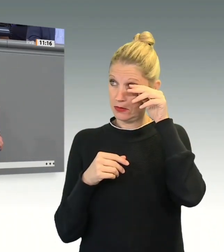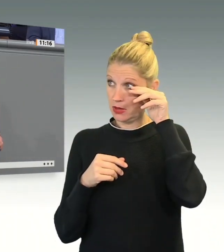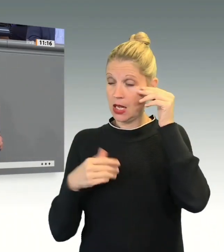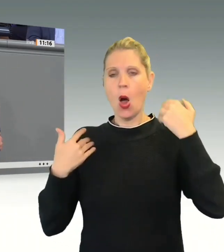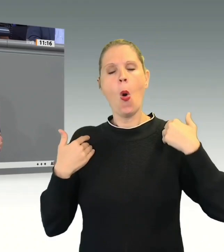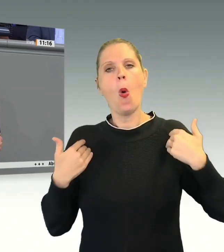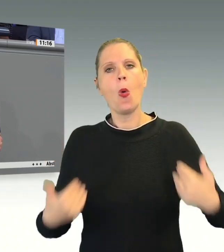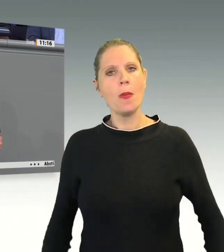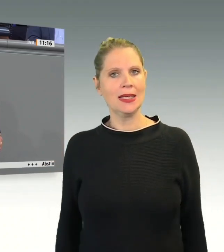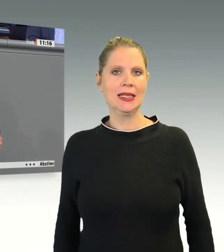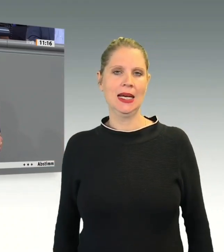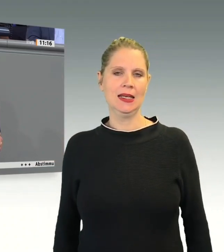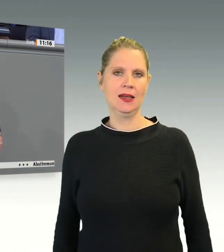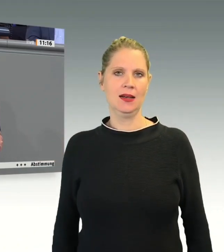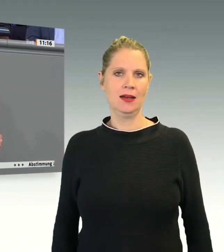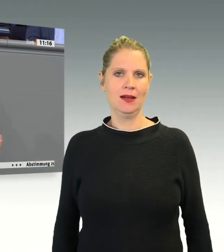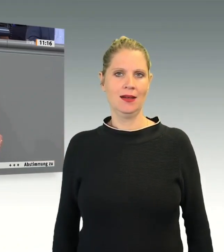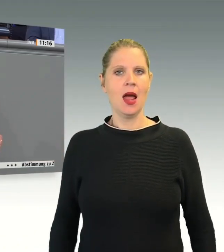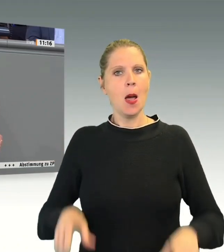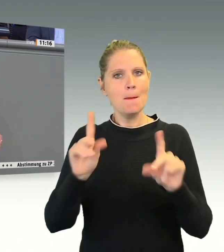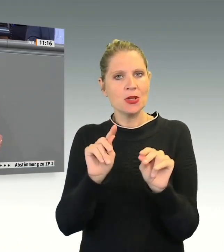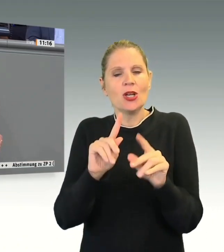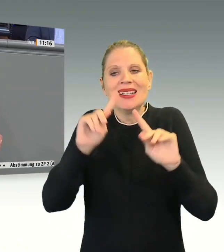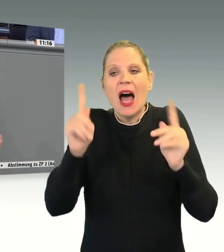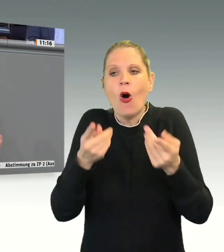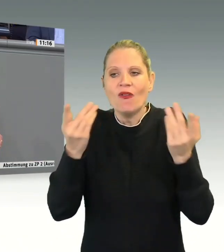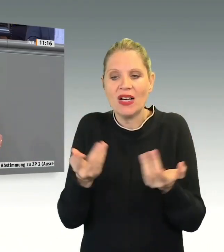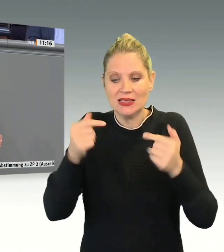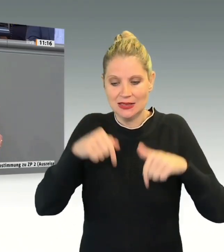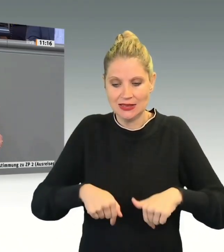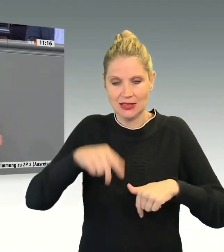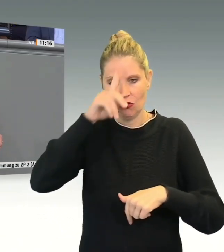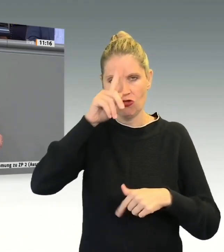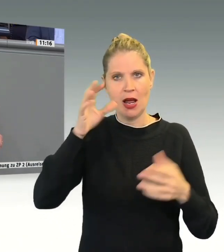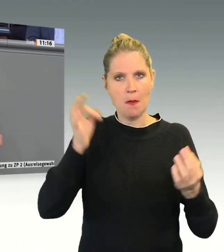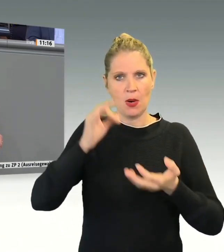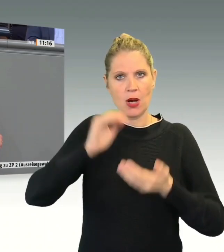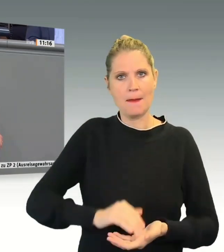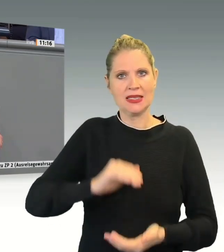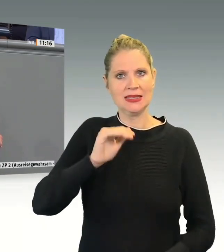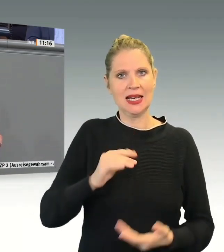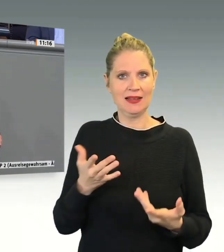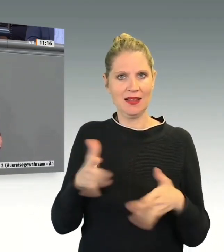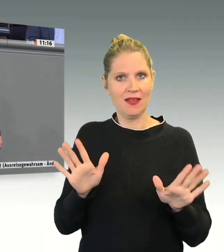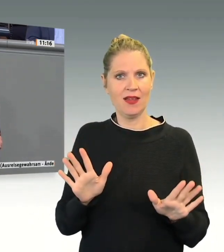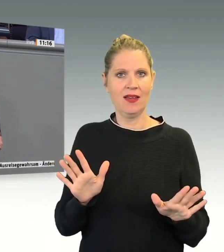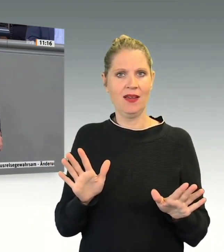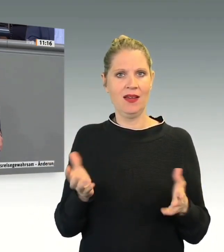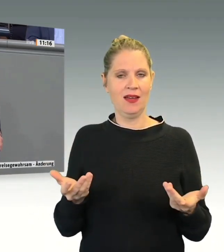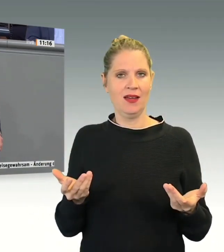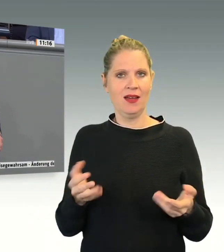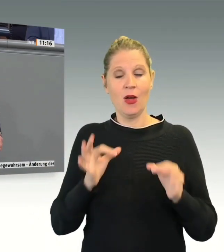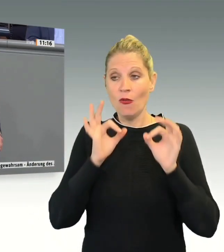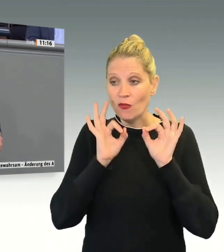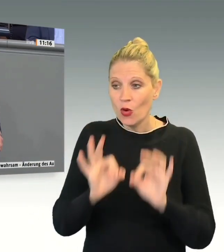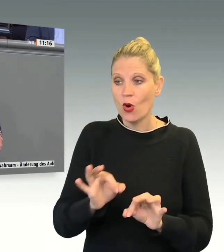Humanität erfordert es, dass wir Kapazitäten schaffen und Kapazitäten freihalten für die